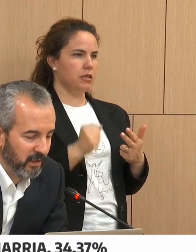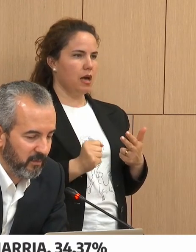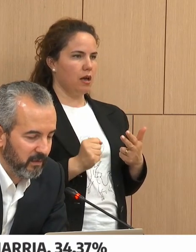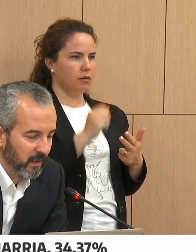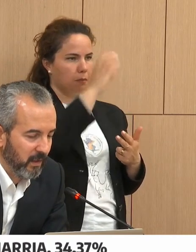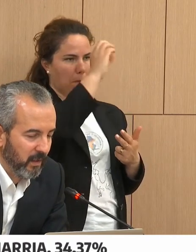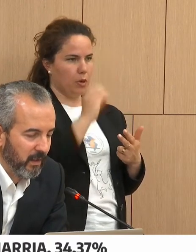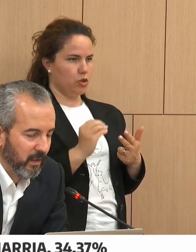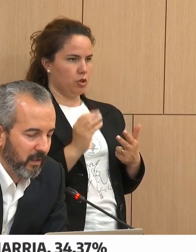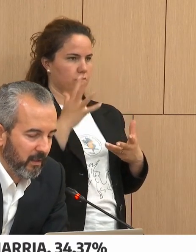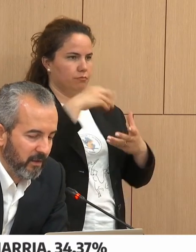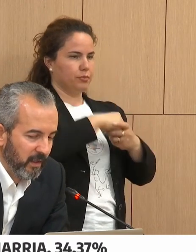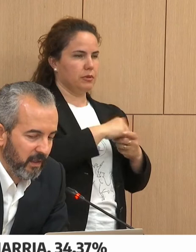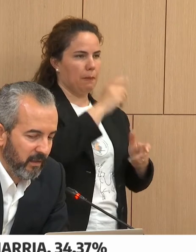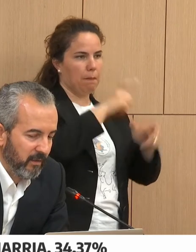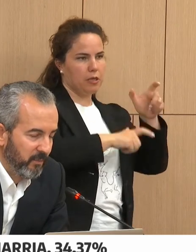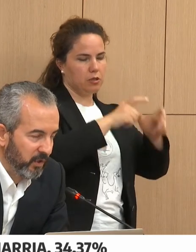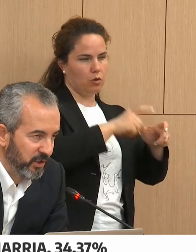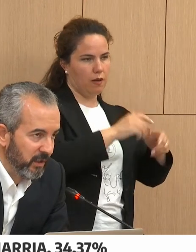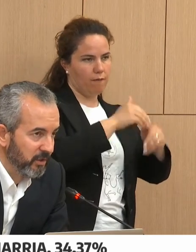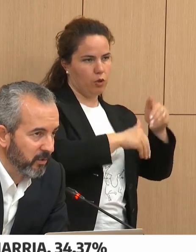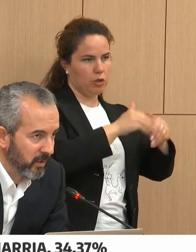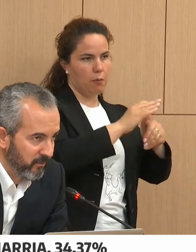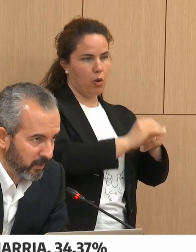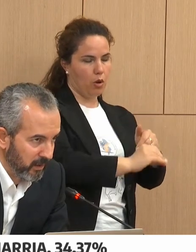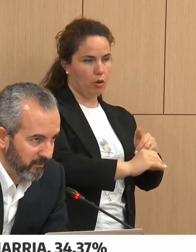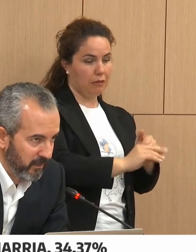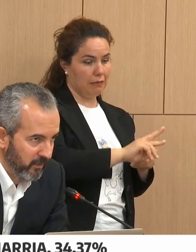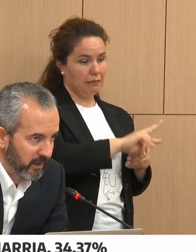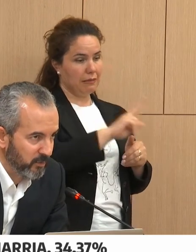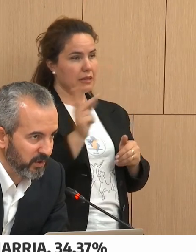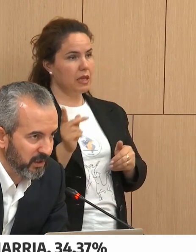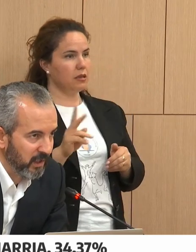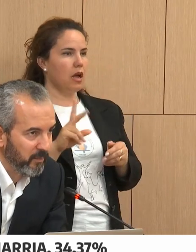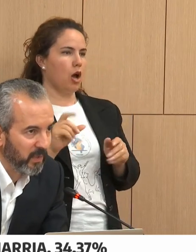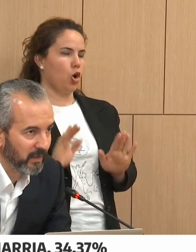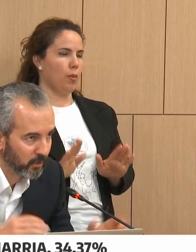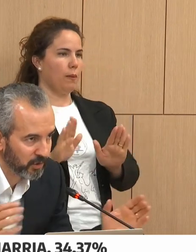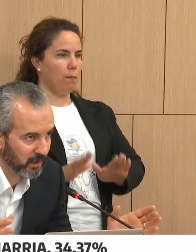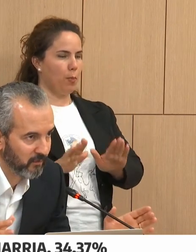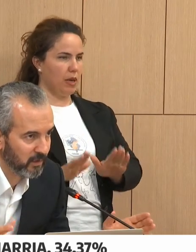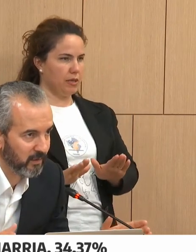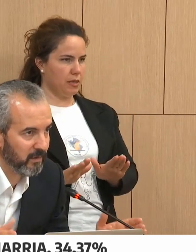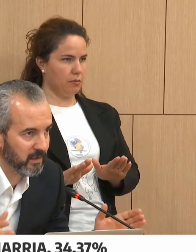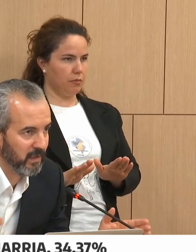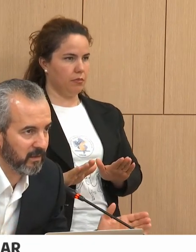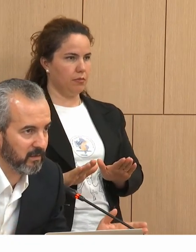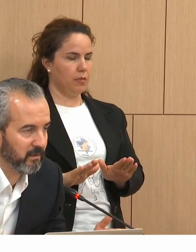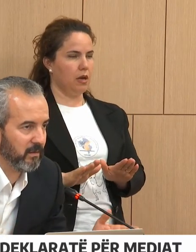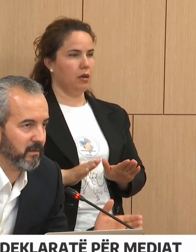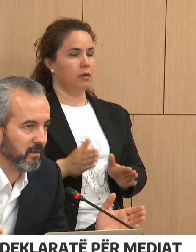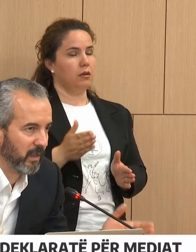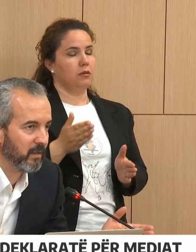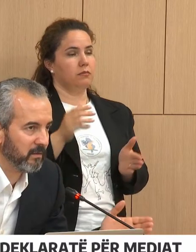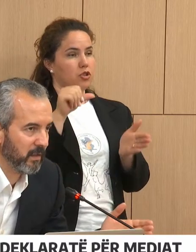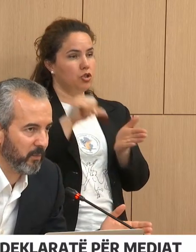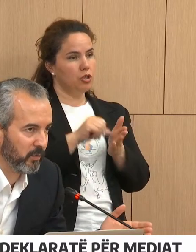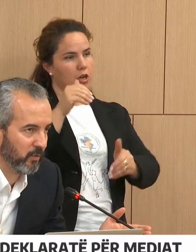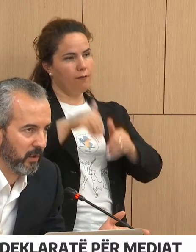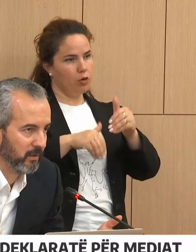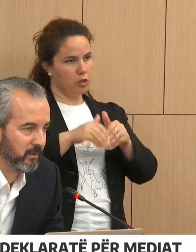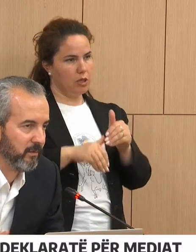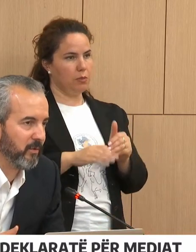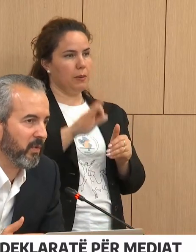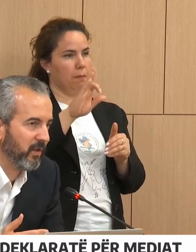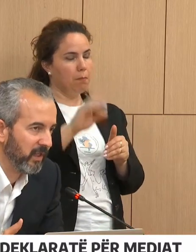të identifikimit dhe përqindja që unë referove është përqindja për ato qëndrat e votimit të cilat kanë